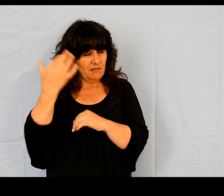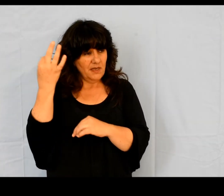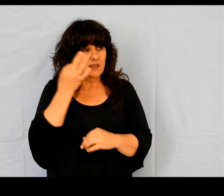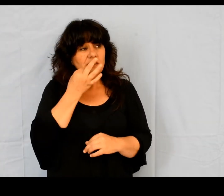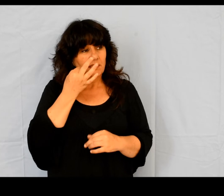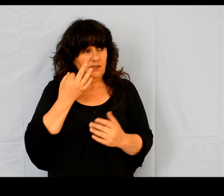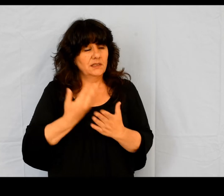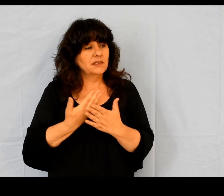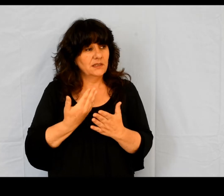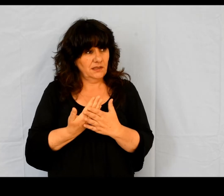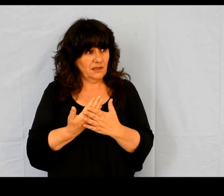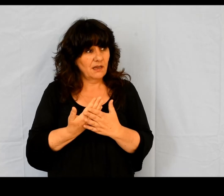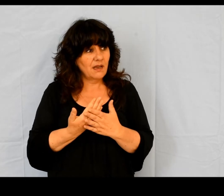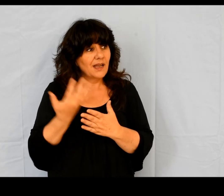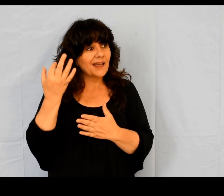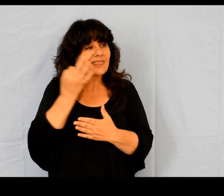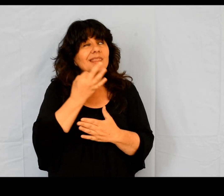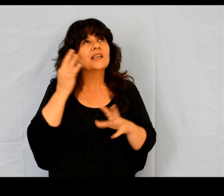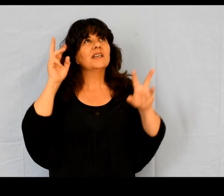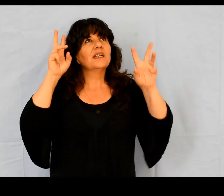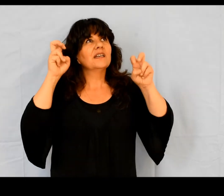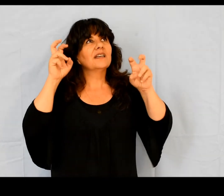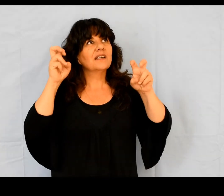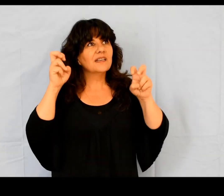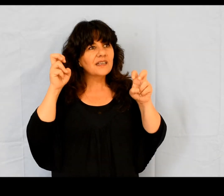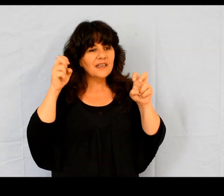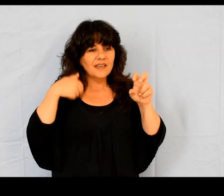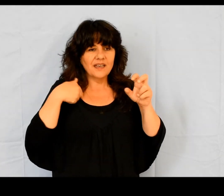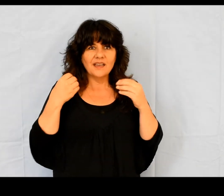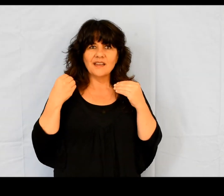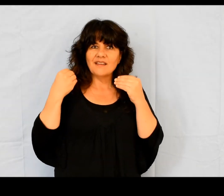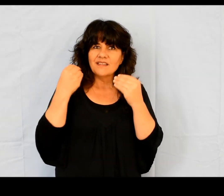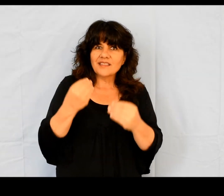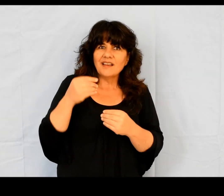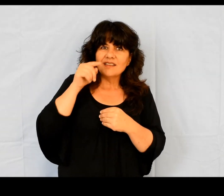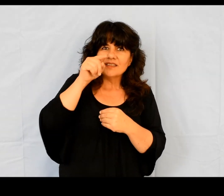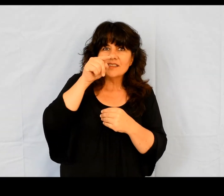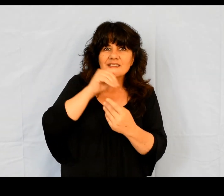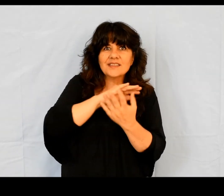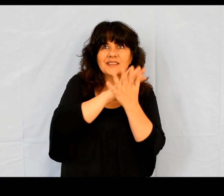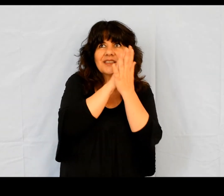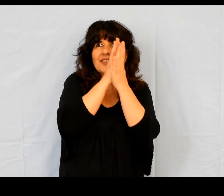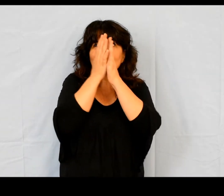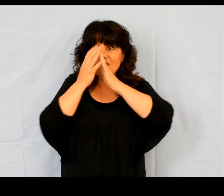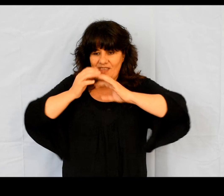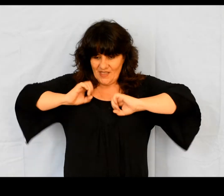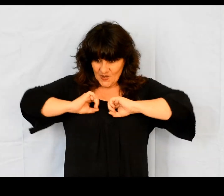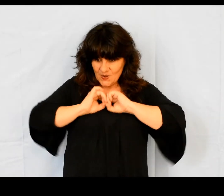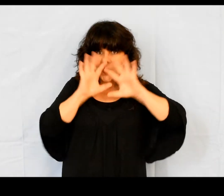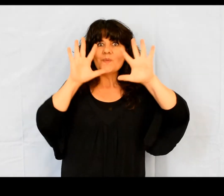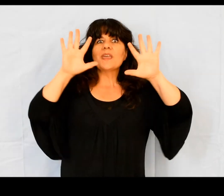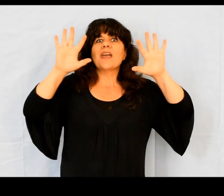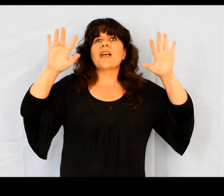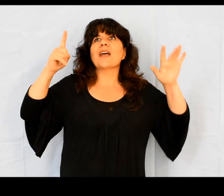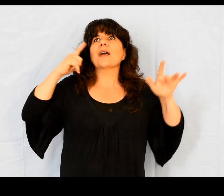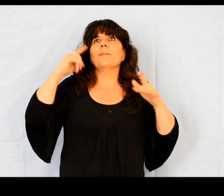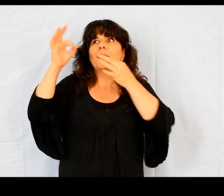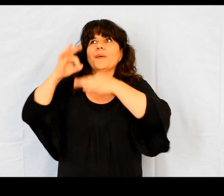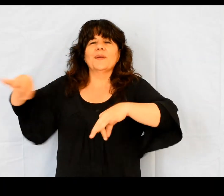« J'ai fait de toi la lumière des nations, Pour que grâce à toi, le salut parvienne jusqu'à l